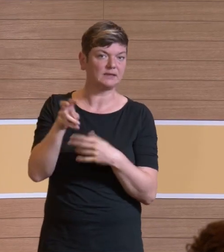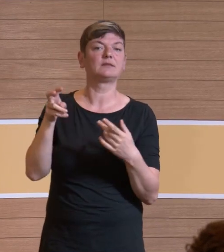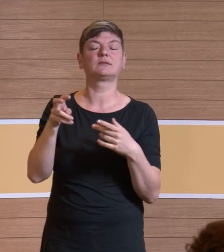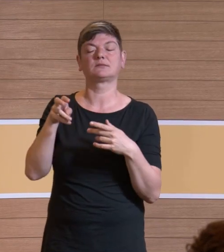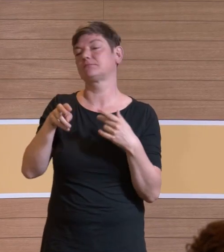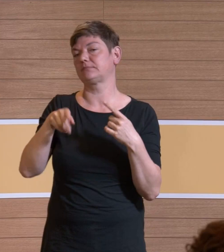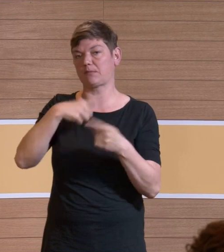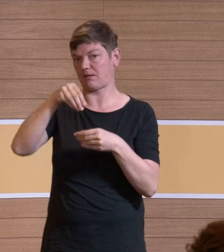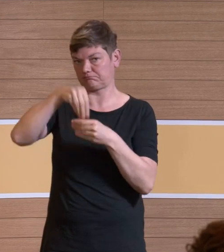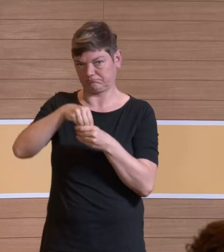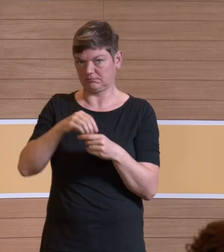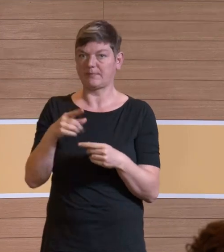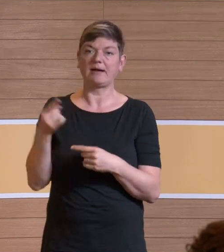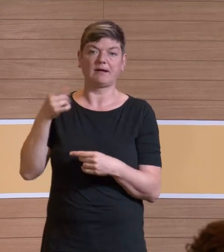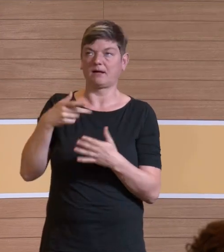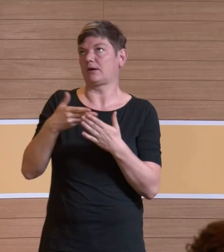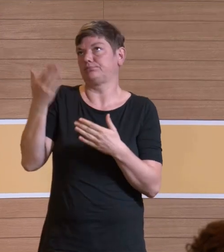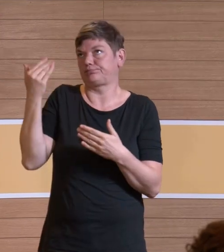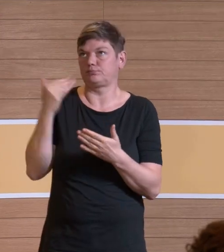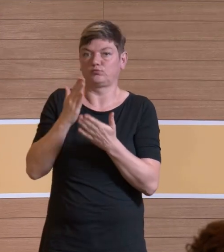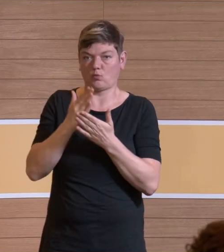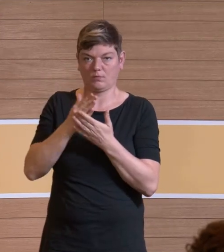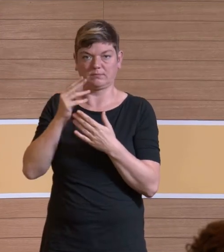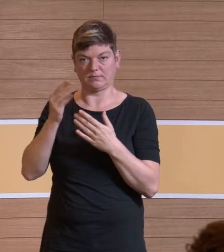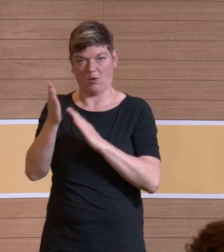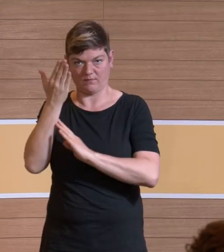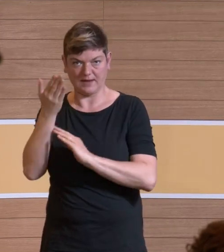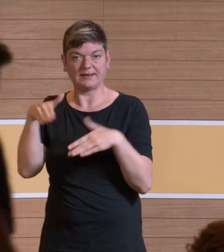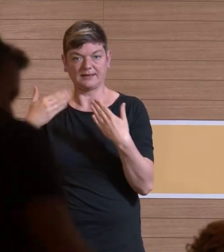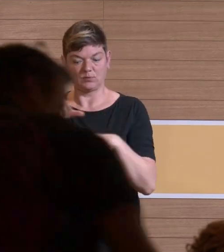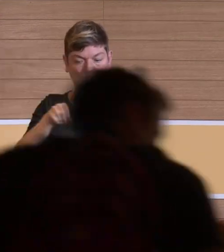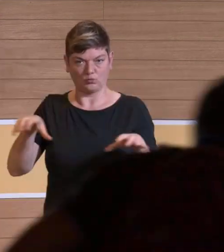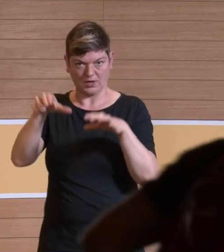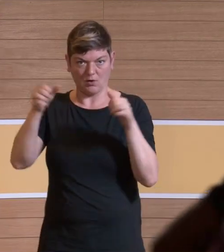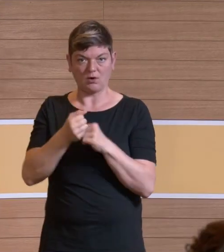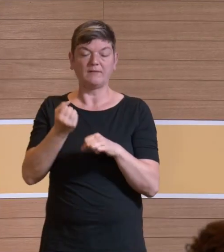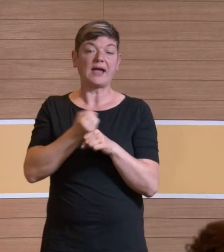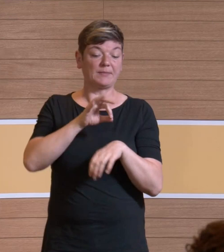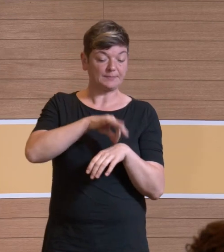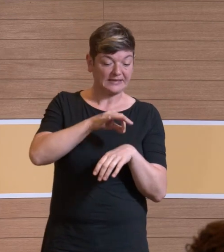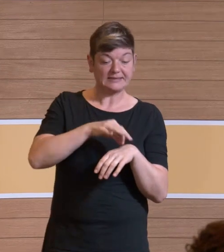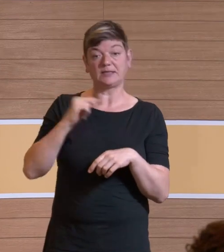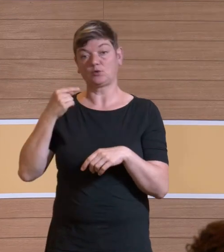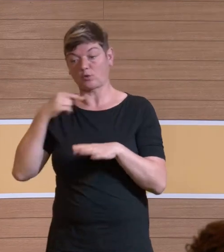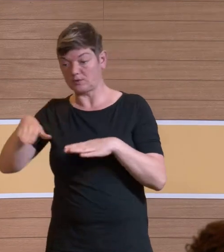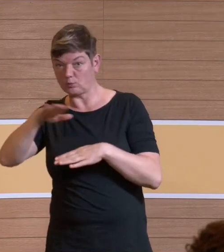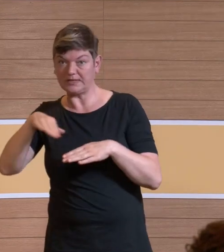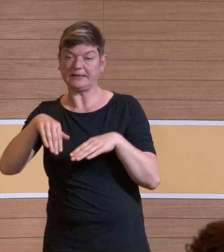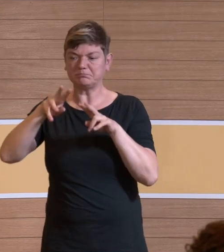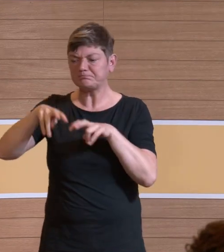einige Jahre, um nicht zu sagen Jahrzehnte. Und während die Arbeitsmedizin und die Arbeitstoxikologie sich noch trefflich über